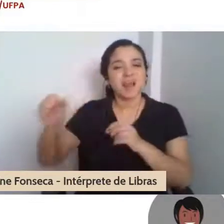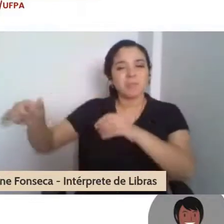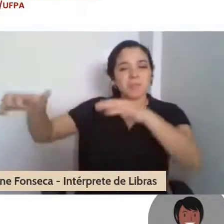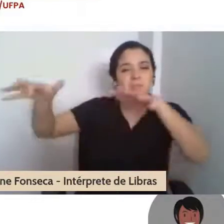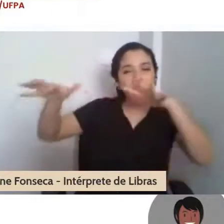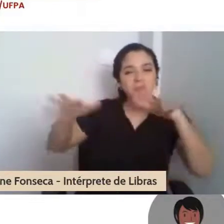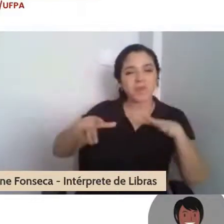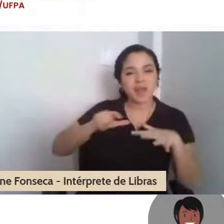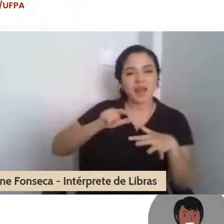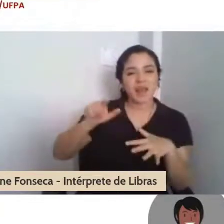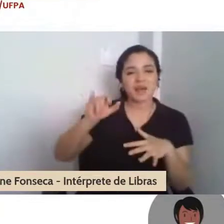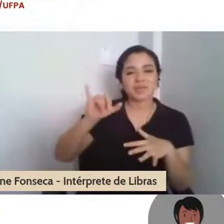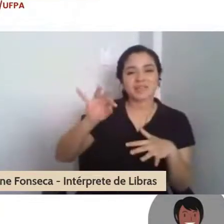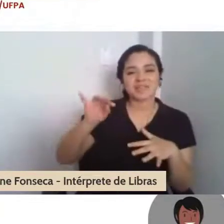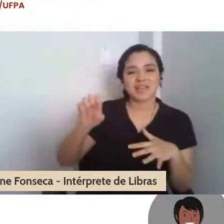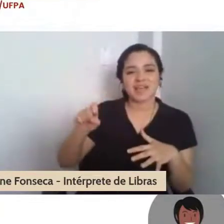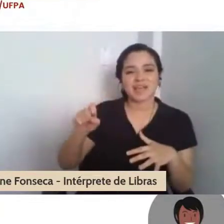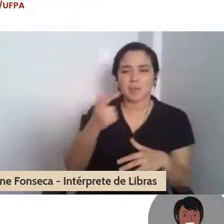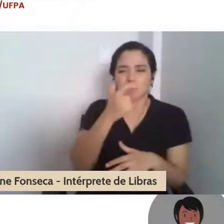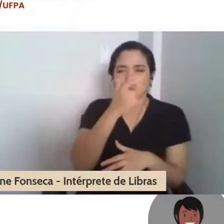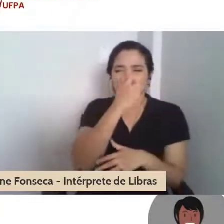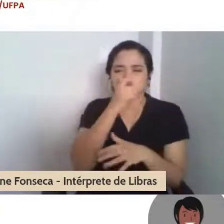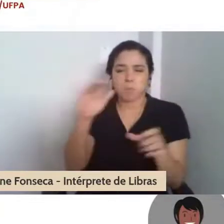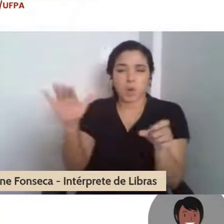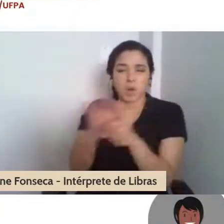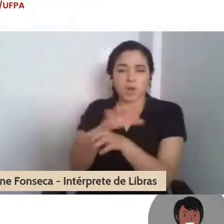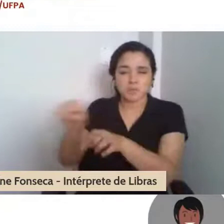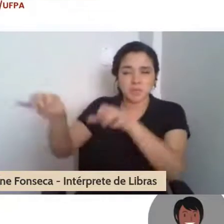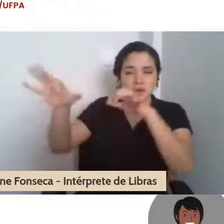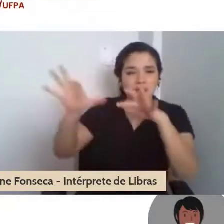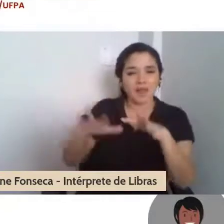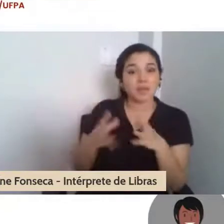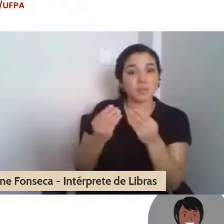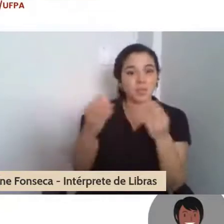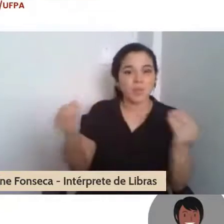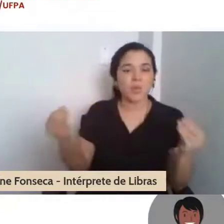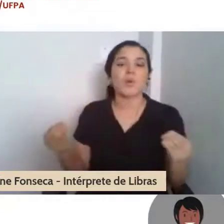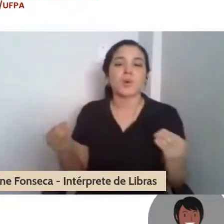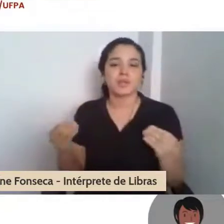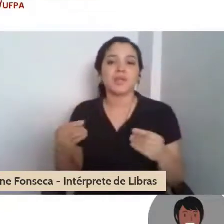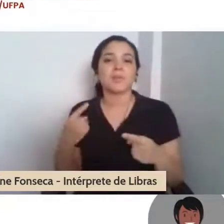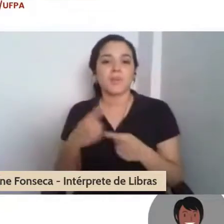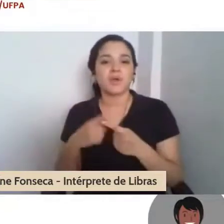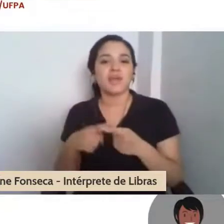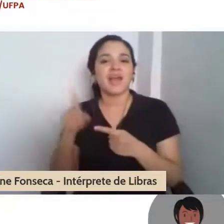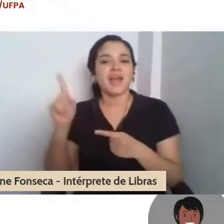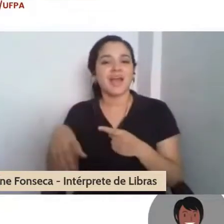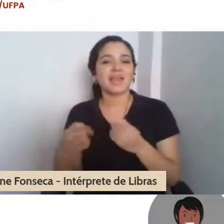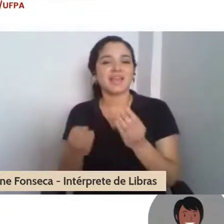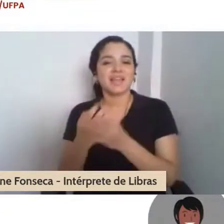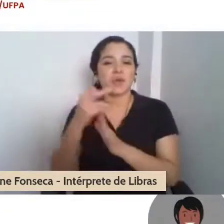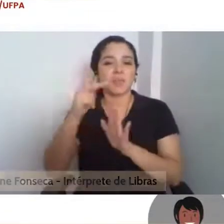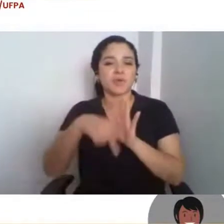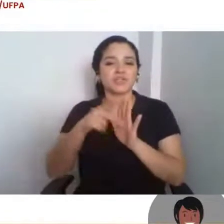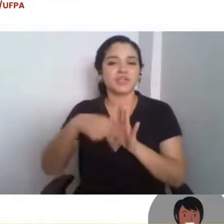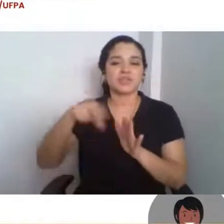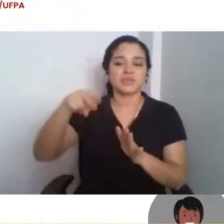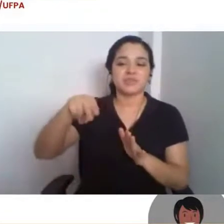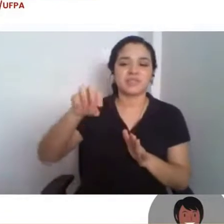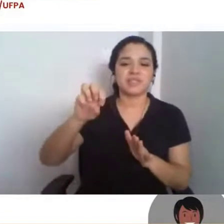do ITEC, o auditório onde é realizado o projeto Newton, fizemos boas-vindas para